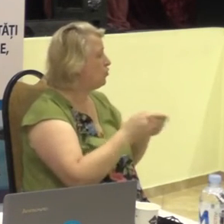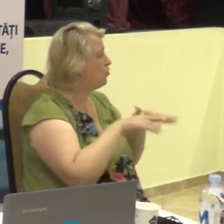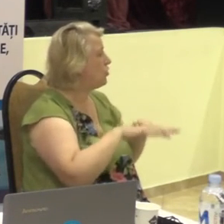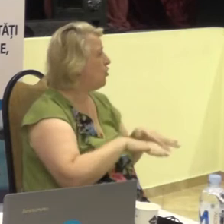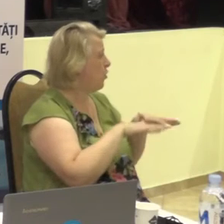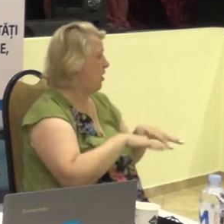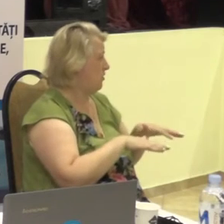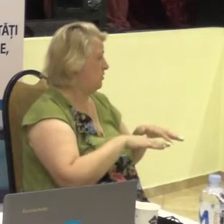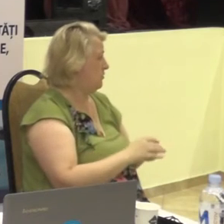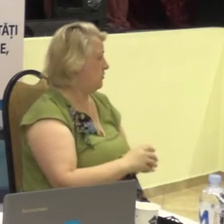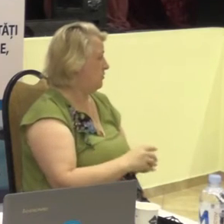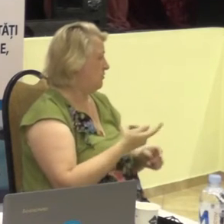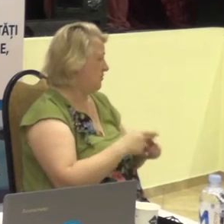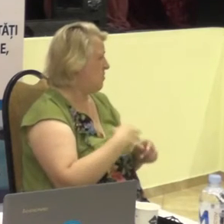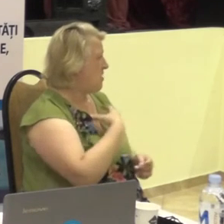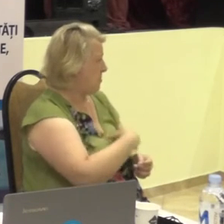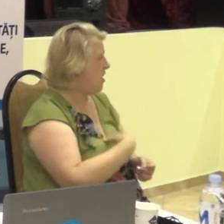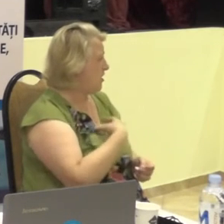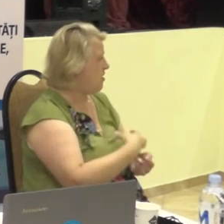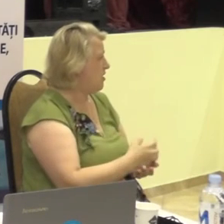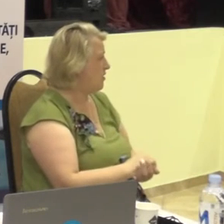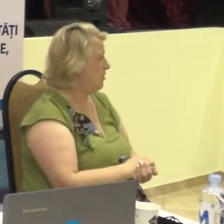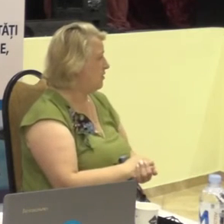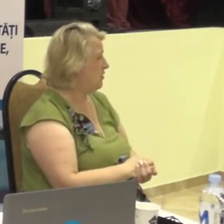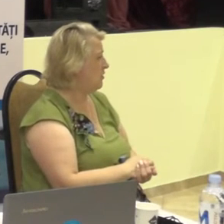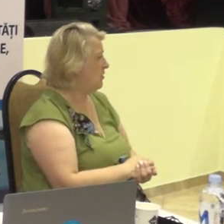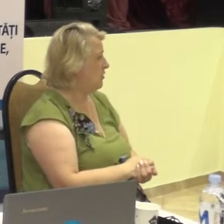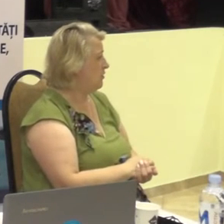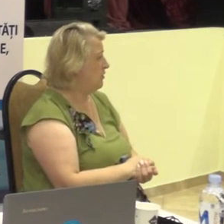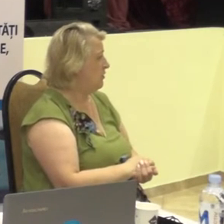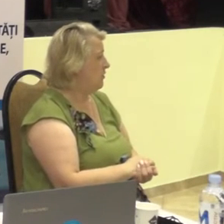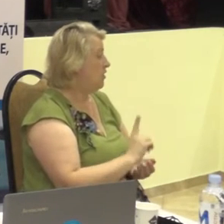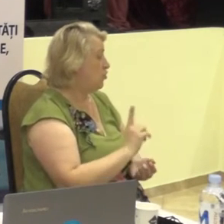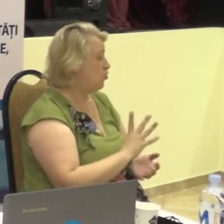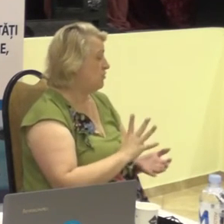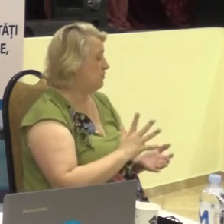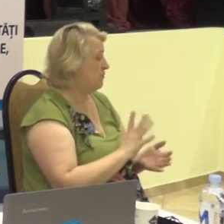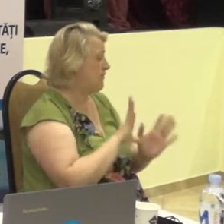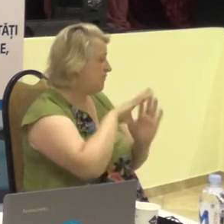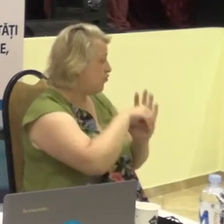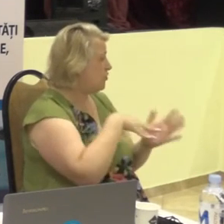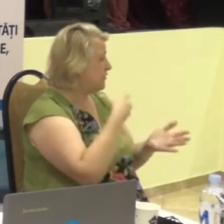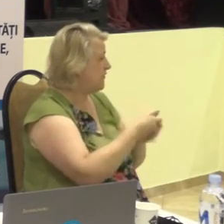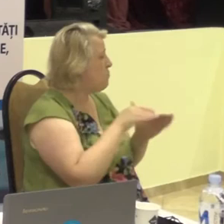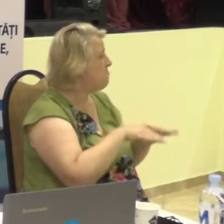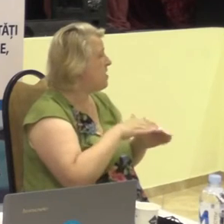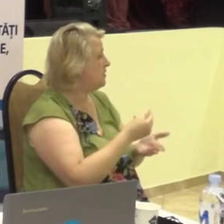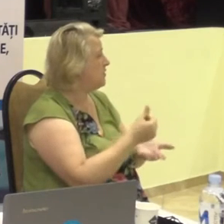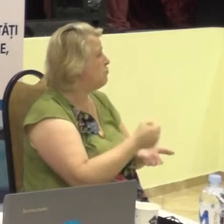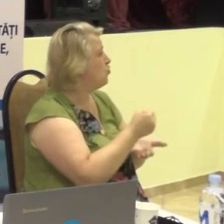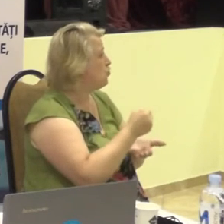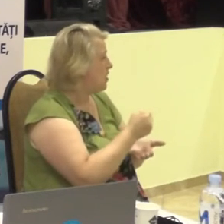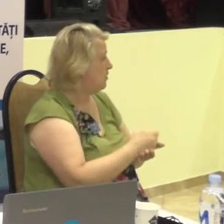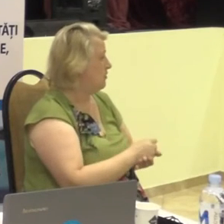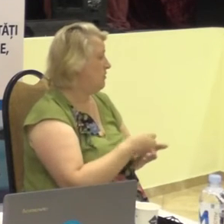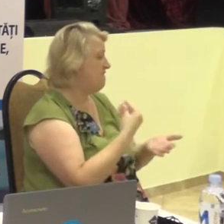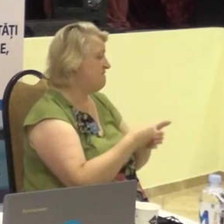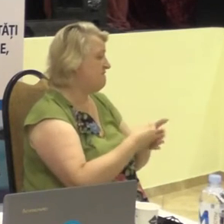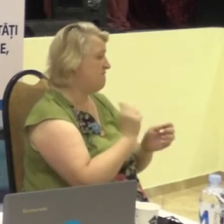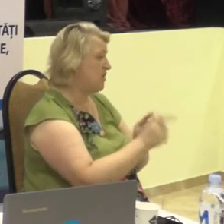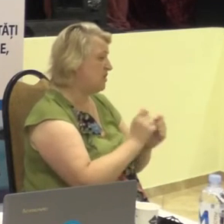și de a previda în bugetul lor local finanțarea